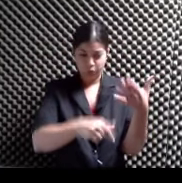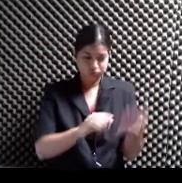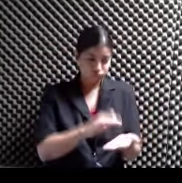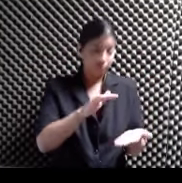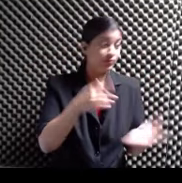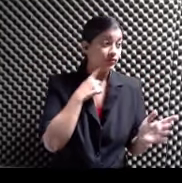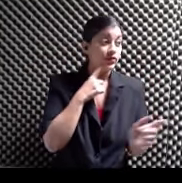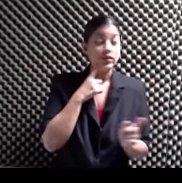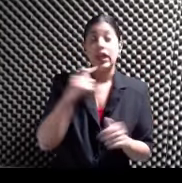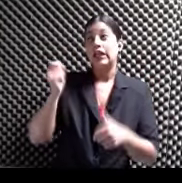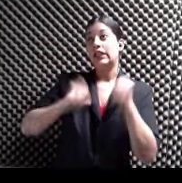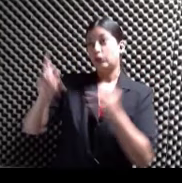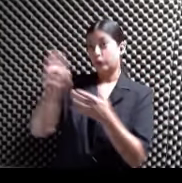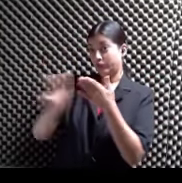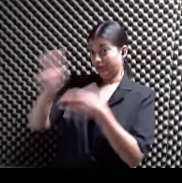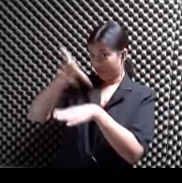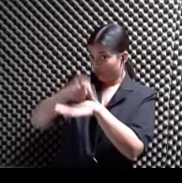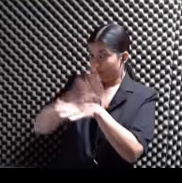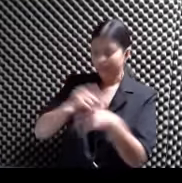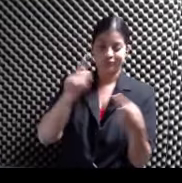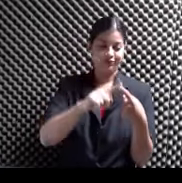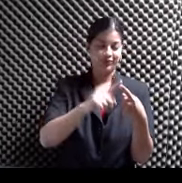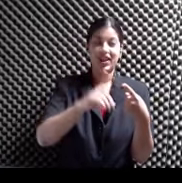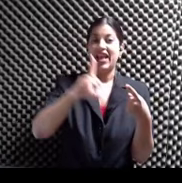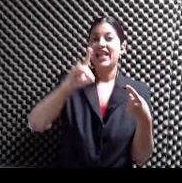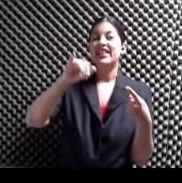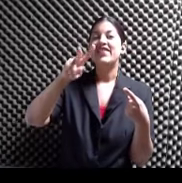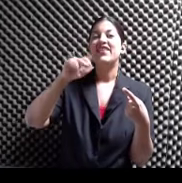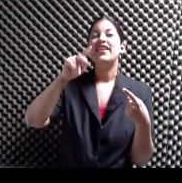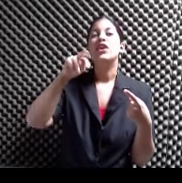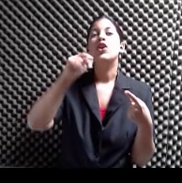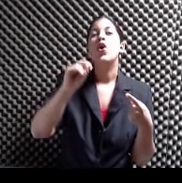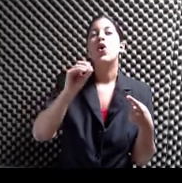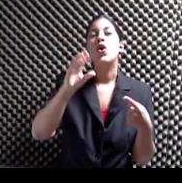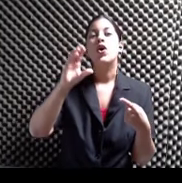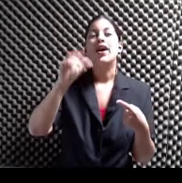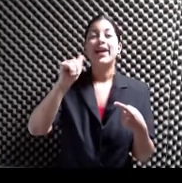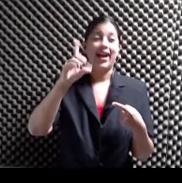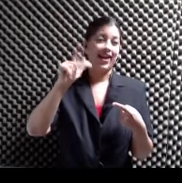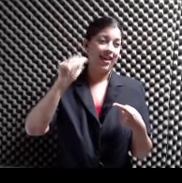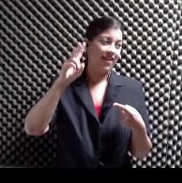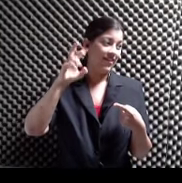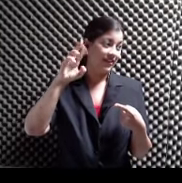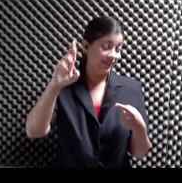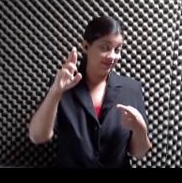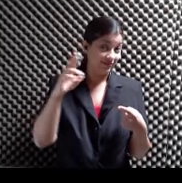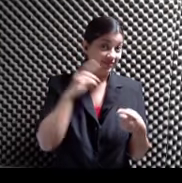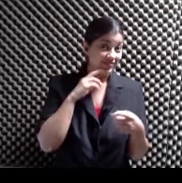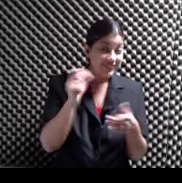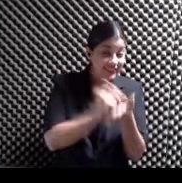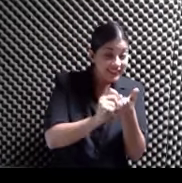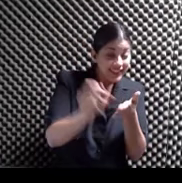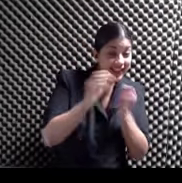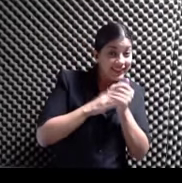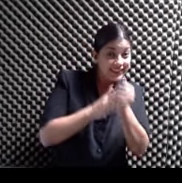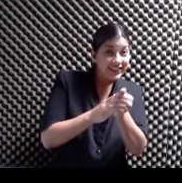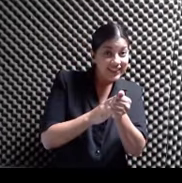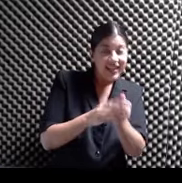Teatro de la Universidad De Puerto Rico Divino Cadáver Suite lírico dramática Escrita y dirigida Por Ricardo Cobián Eso es el